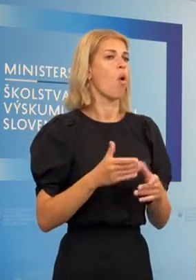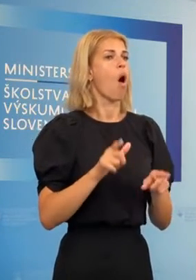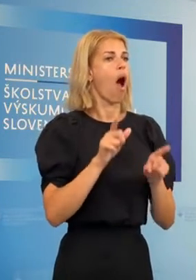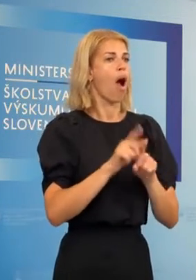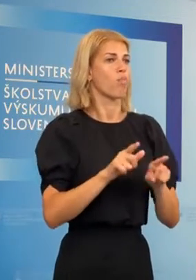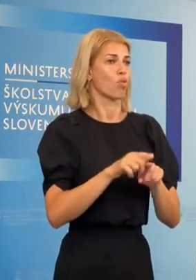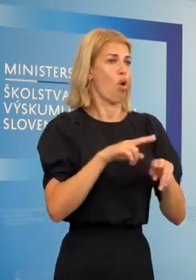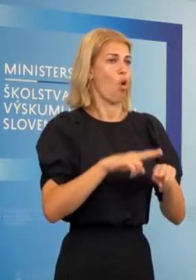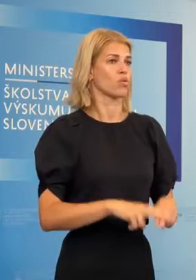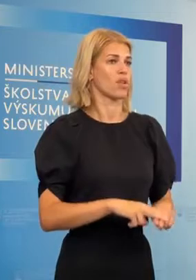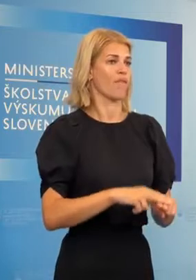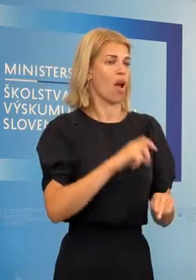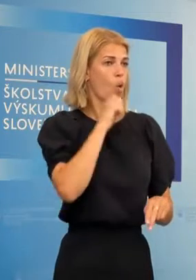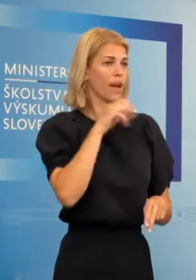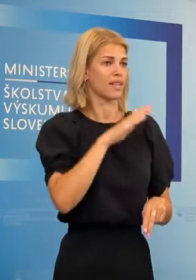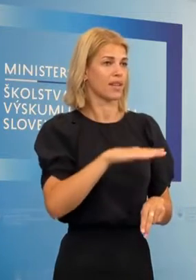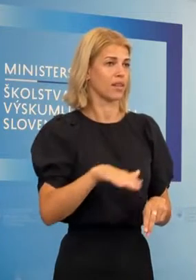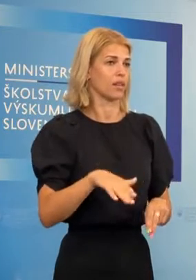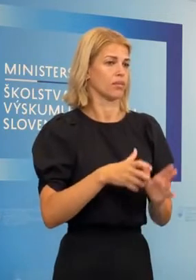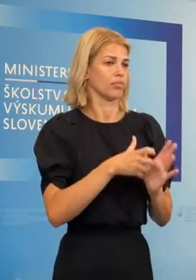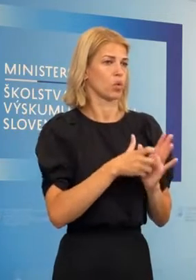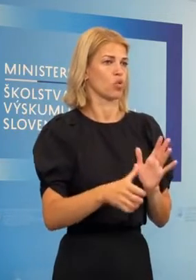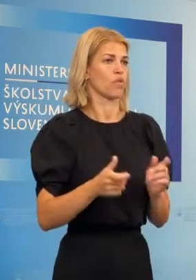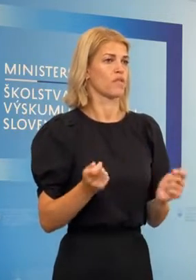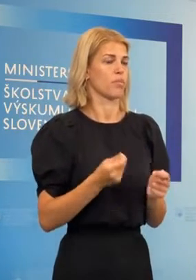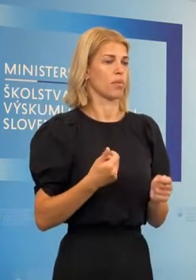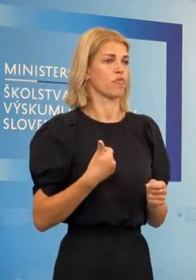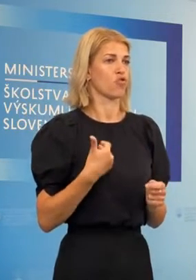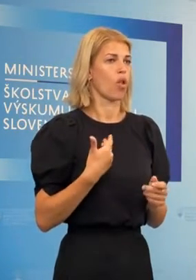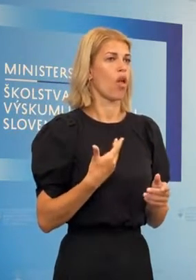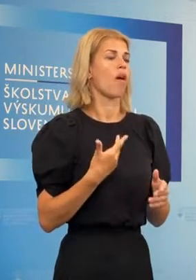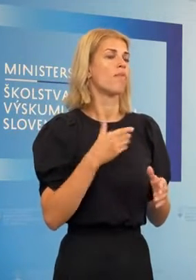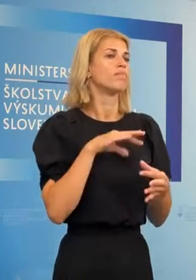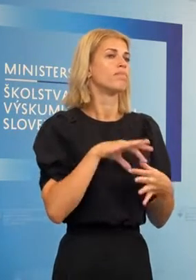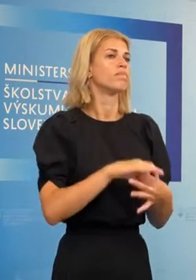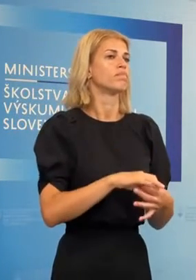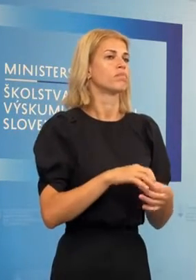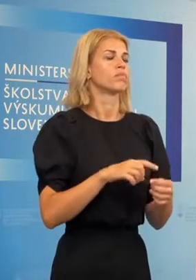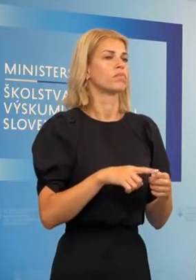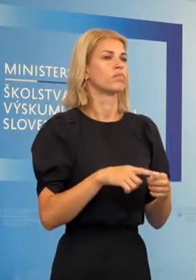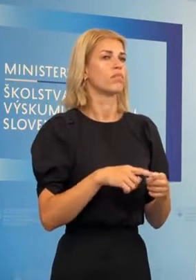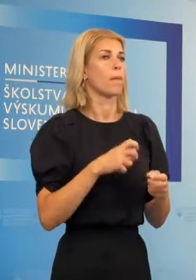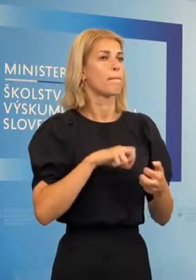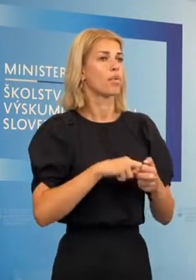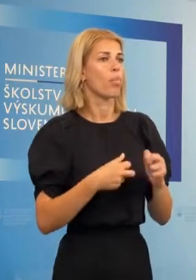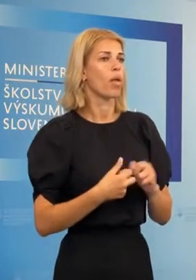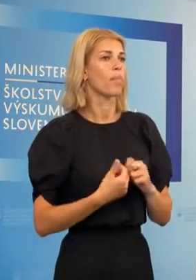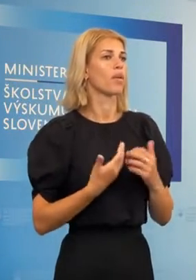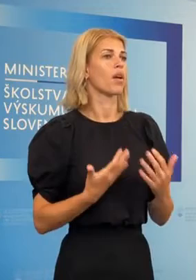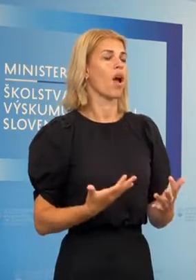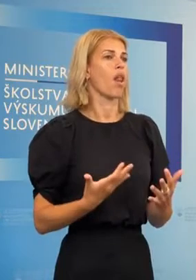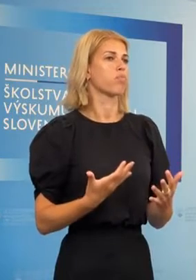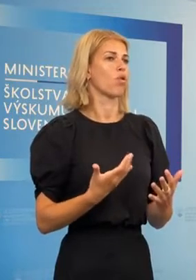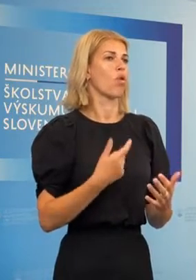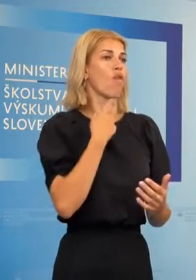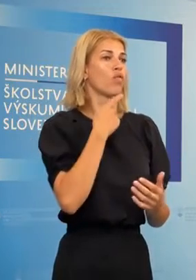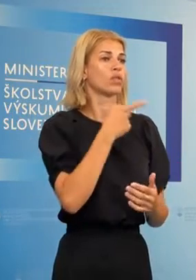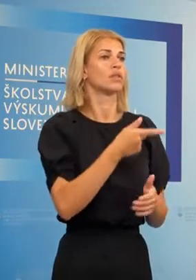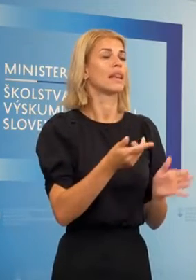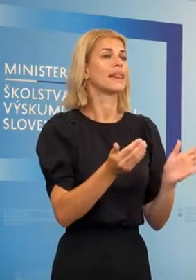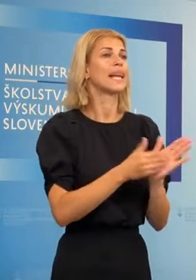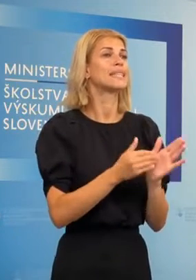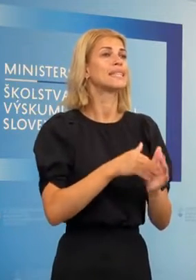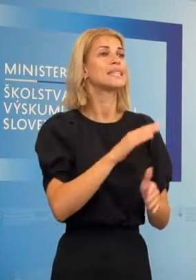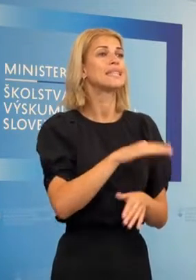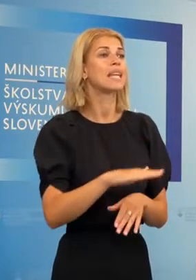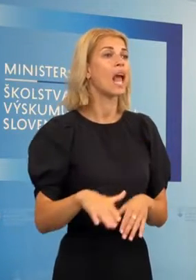ďalej od septembra. A nejaké problémy, alebo teda avizované s vašimi slovami tisícky detí, o ktorých by sme